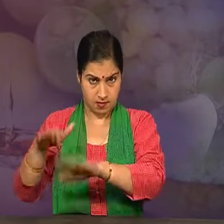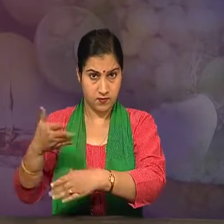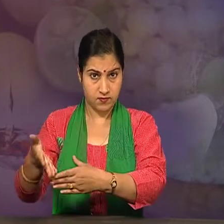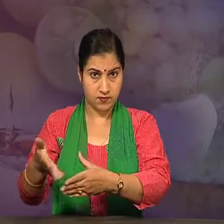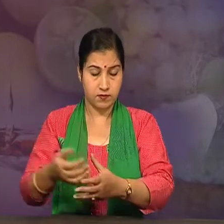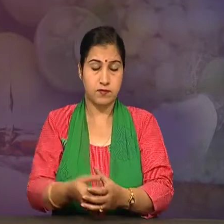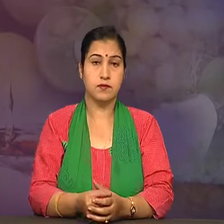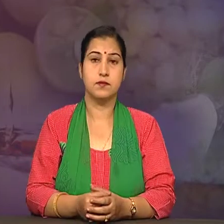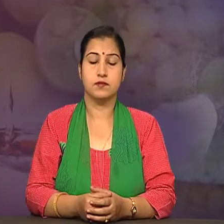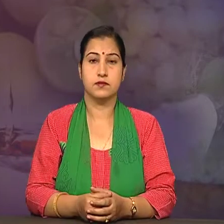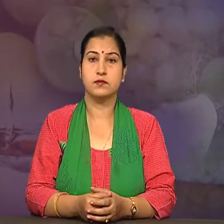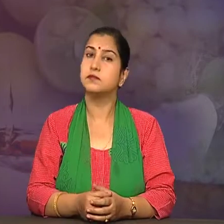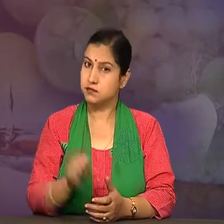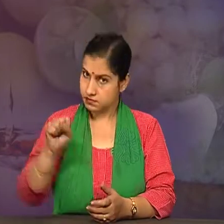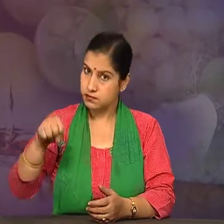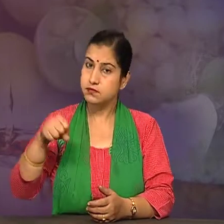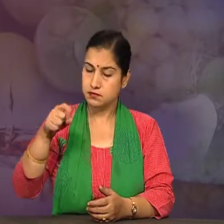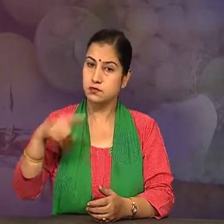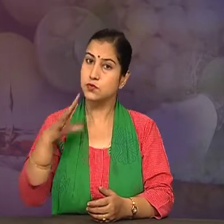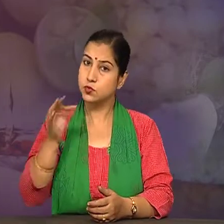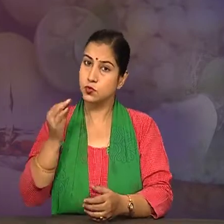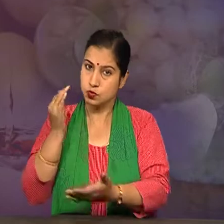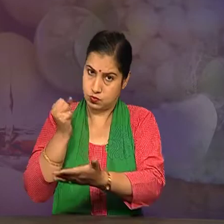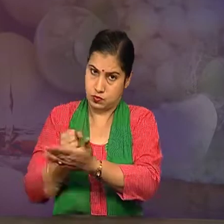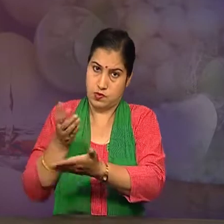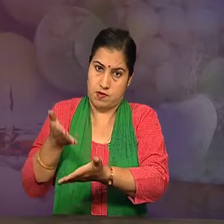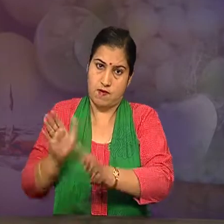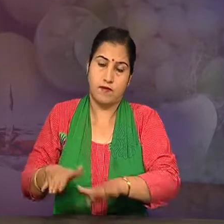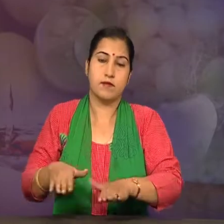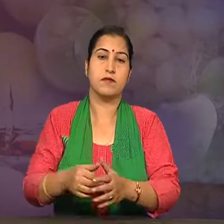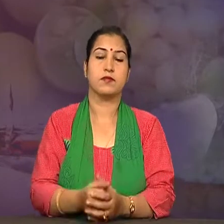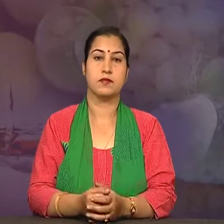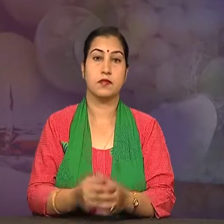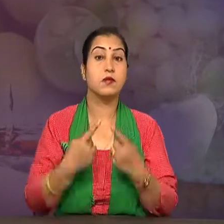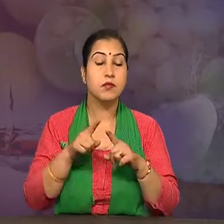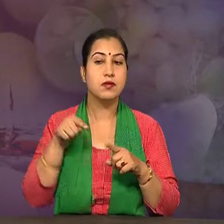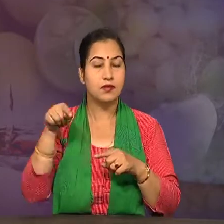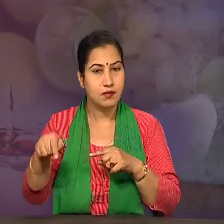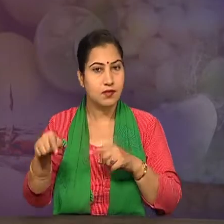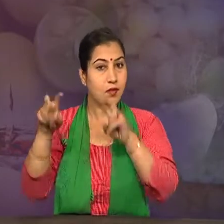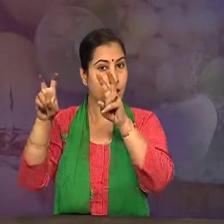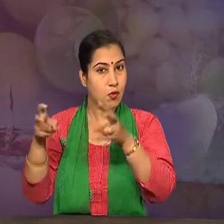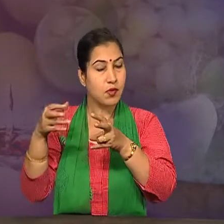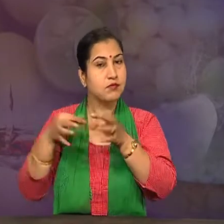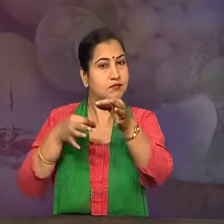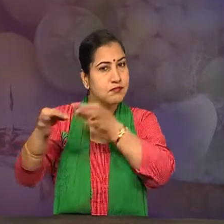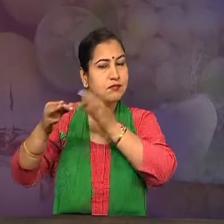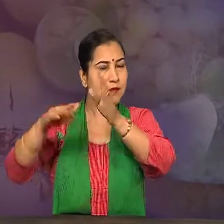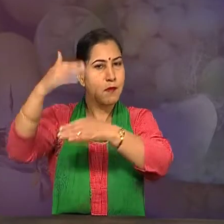हाँ जरूर होते हैं लेकिन उनके विशय में हम बाद में जानेंगे